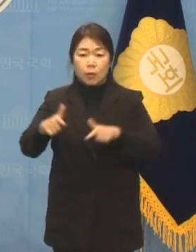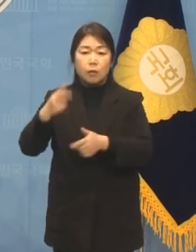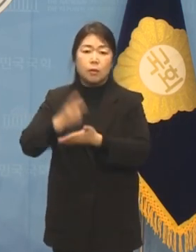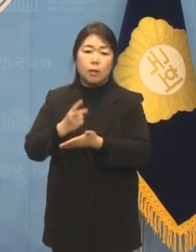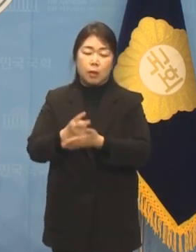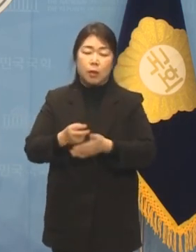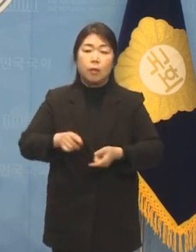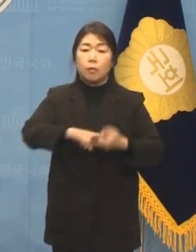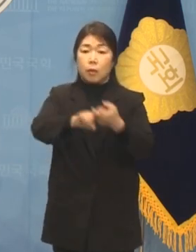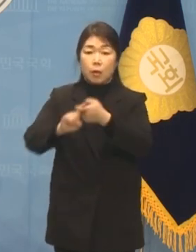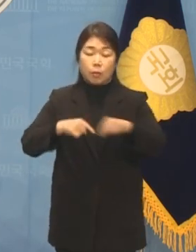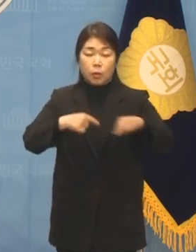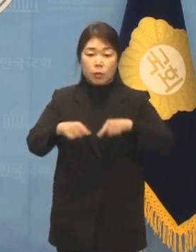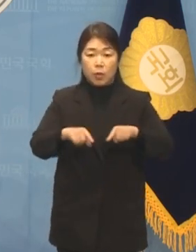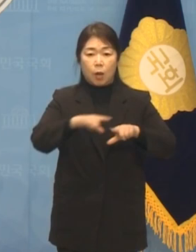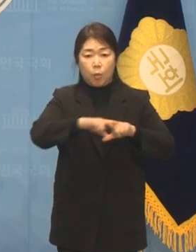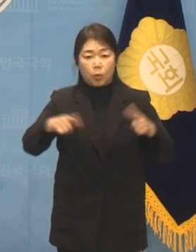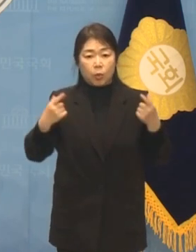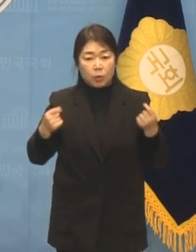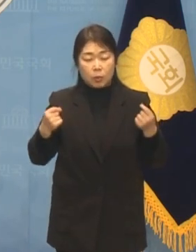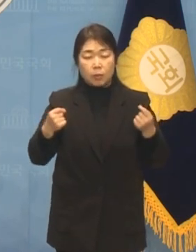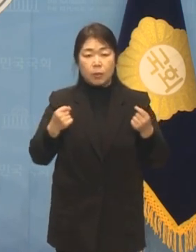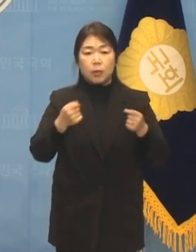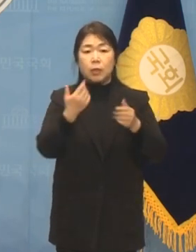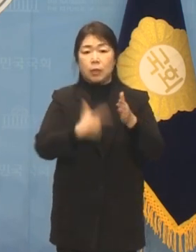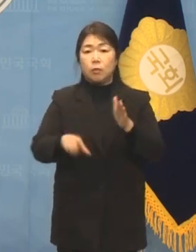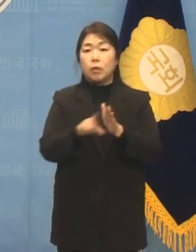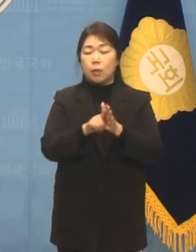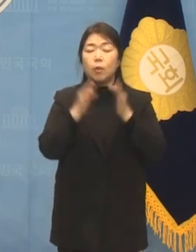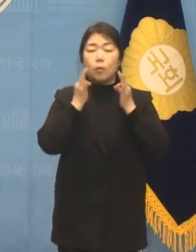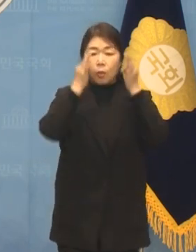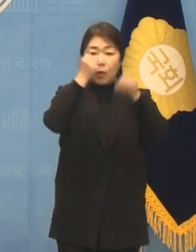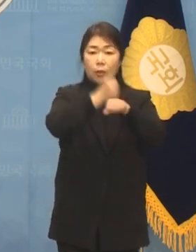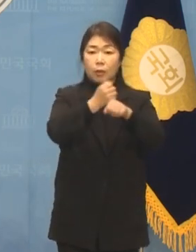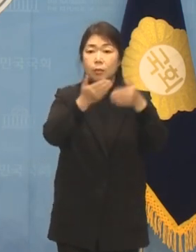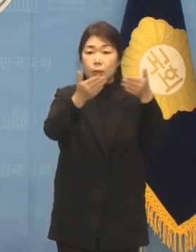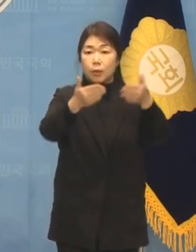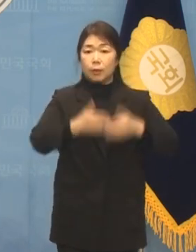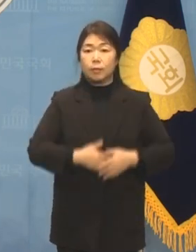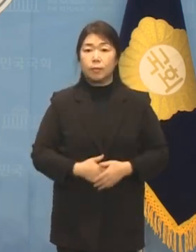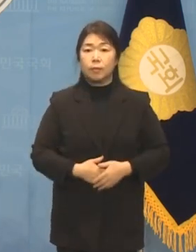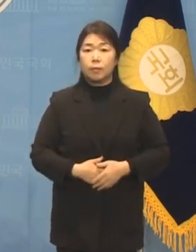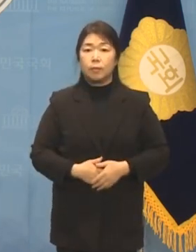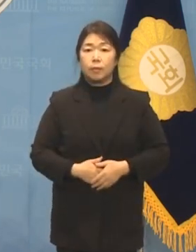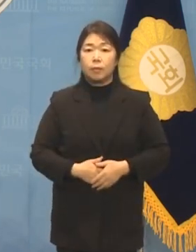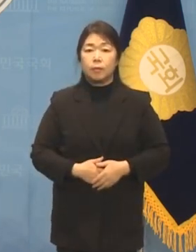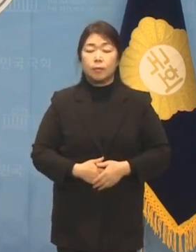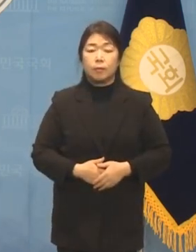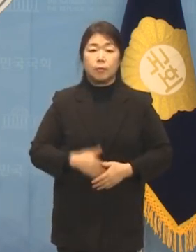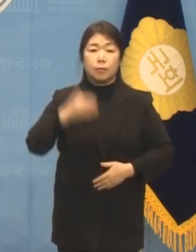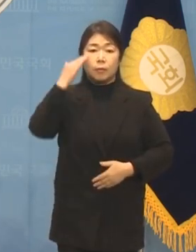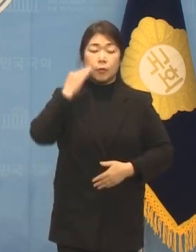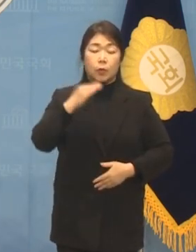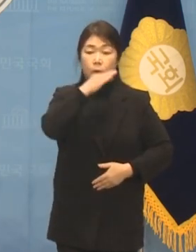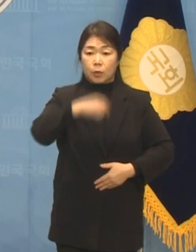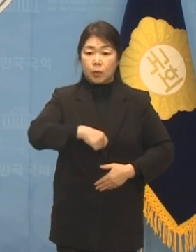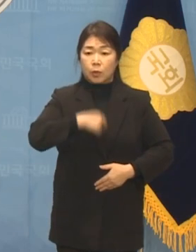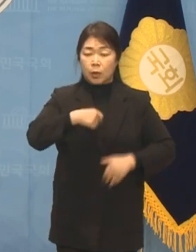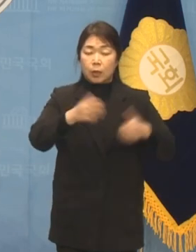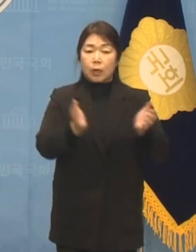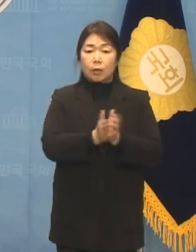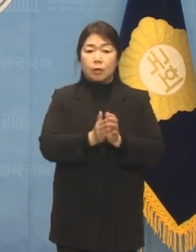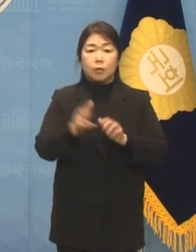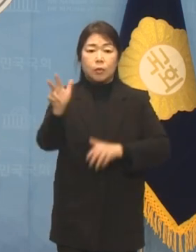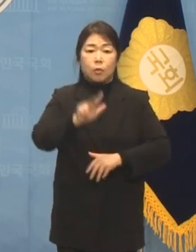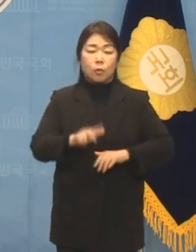부편화될 수 있는 정치를 만들기 위해서 노력할 것입니다. 녹색정의당은 전국위원회의